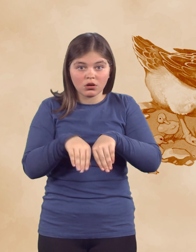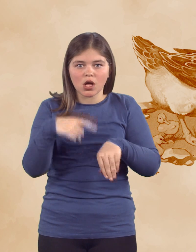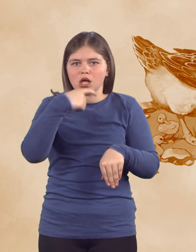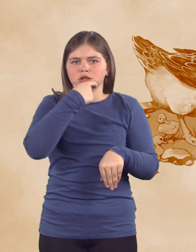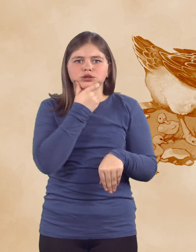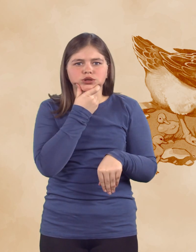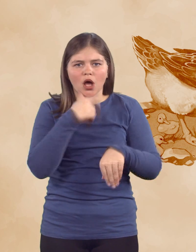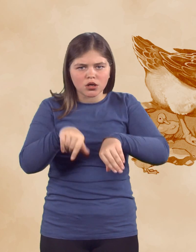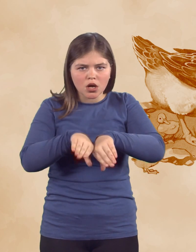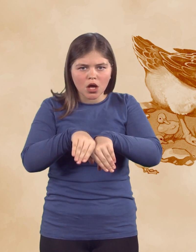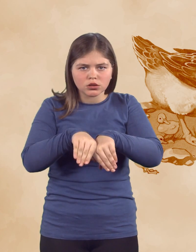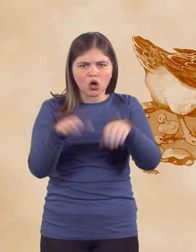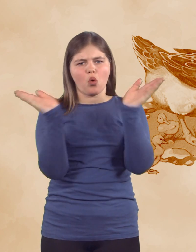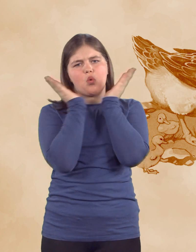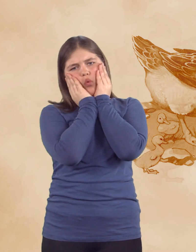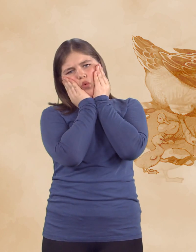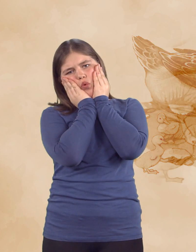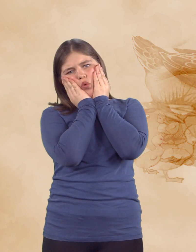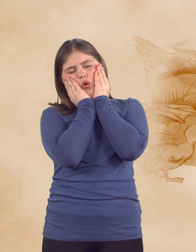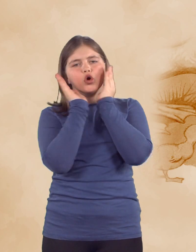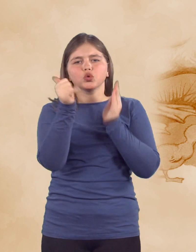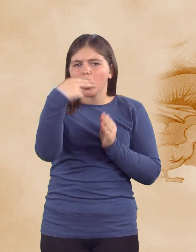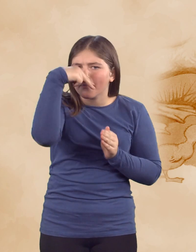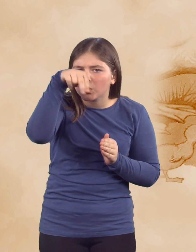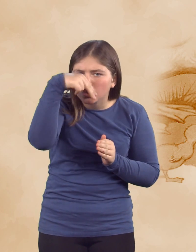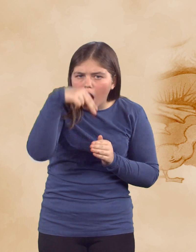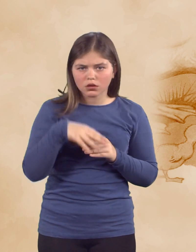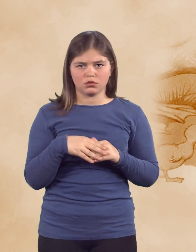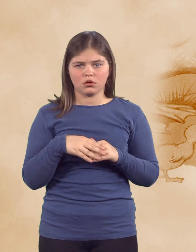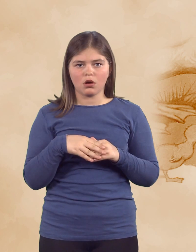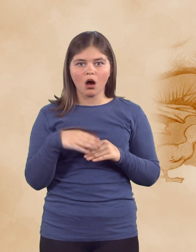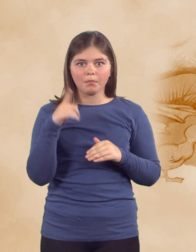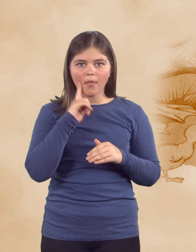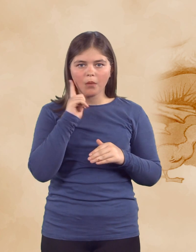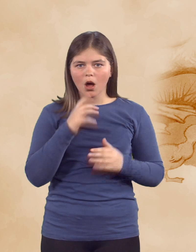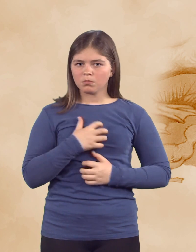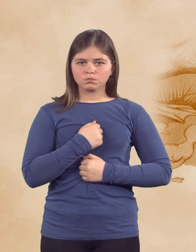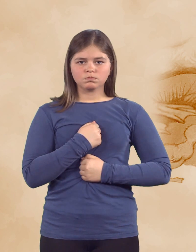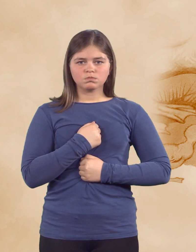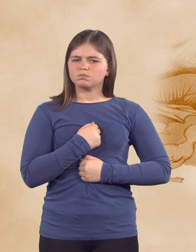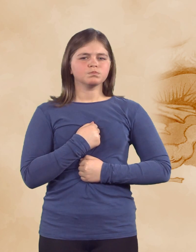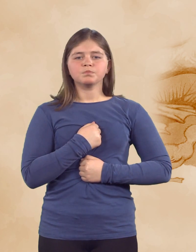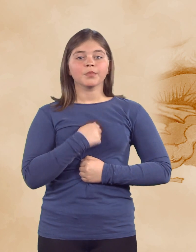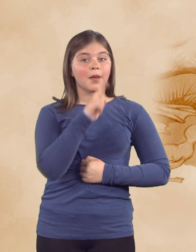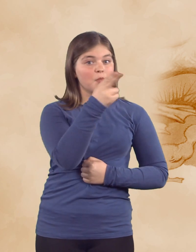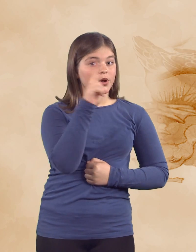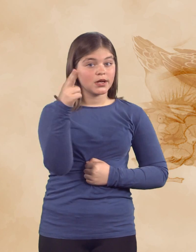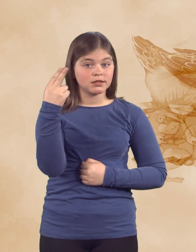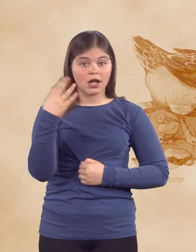Stara raca se je začudila, joj, vrjetno je poran. Mama pa je hitro poklicala svoje majtne rumene